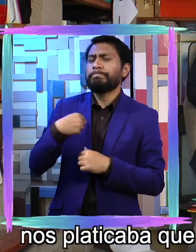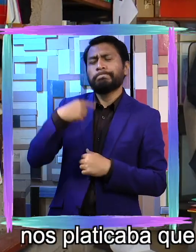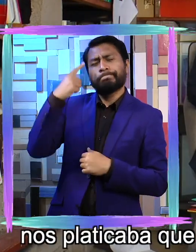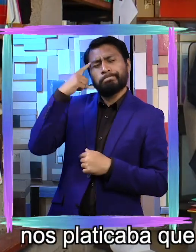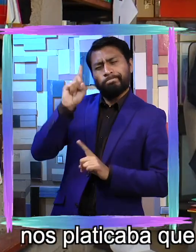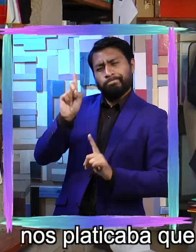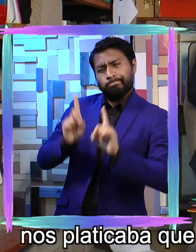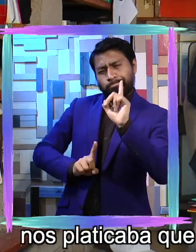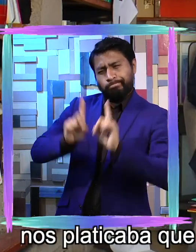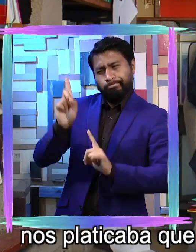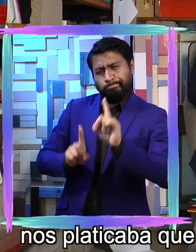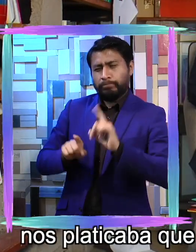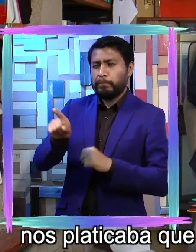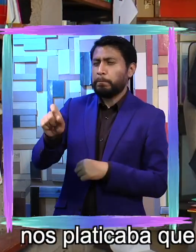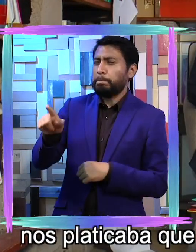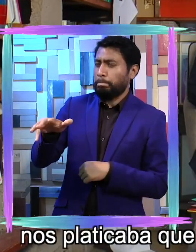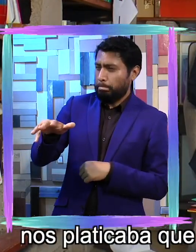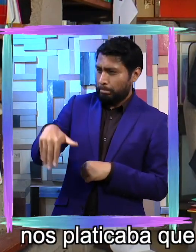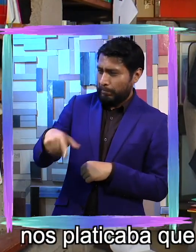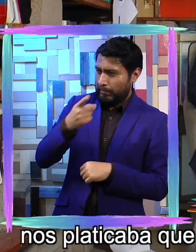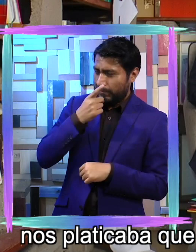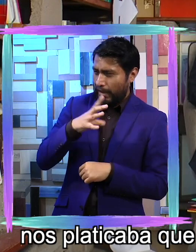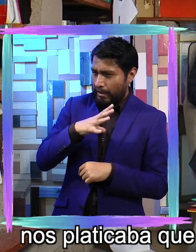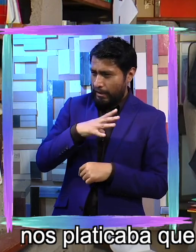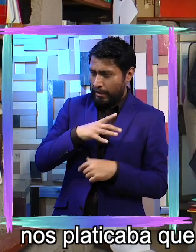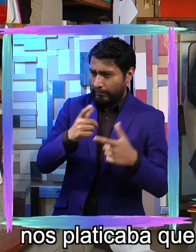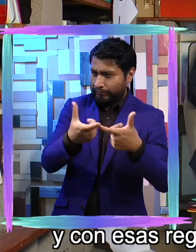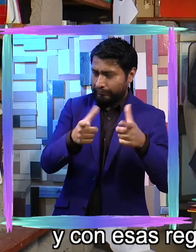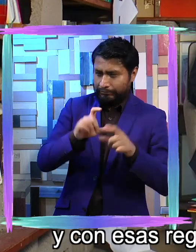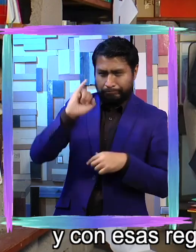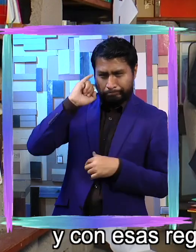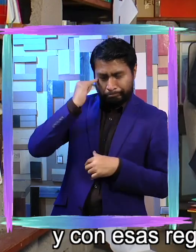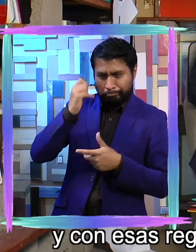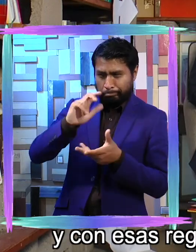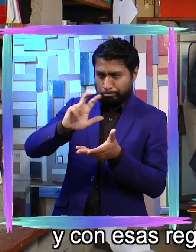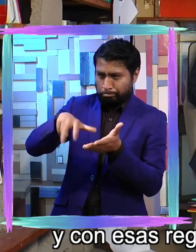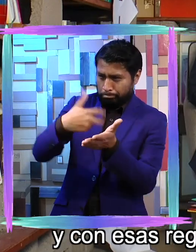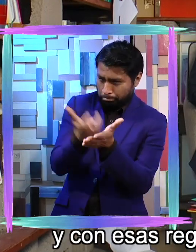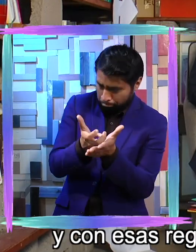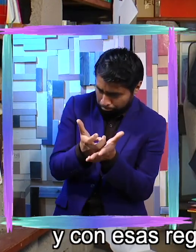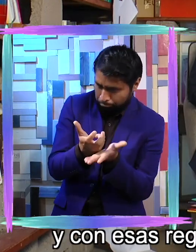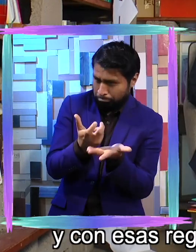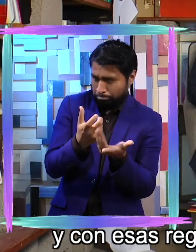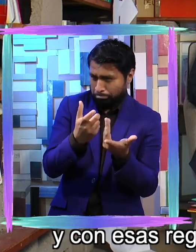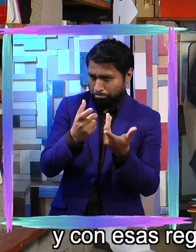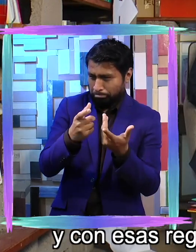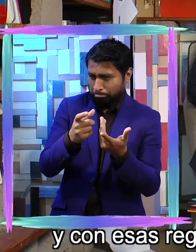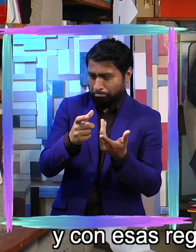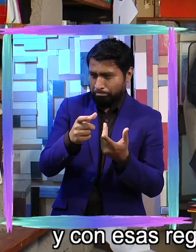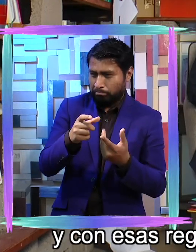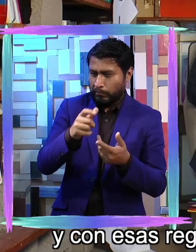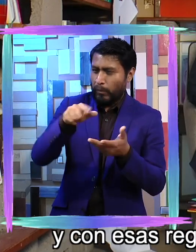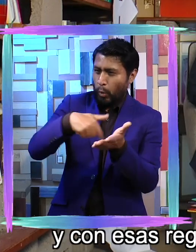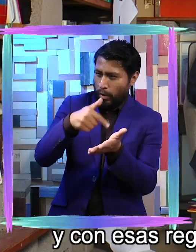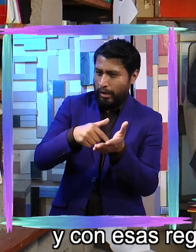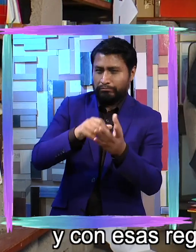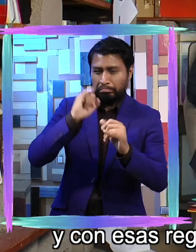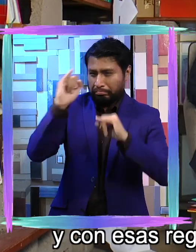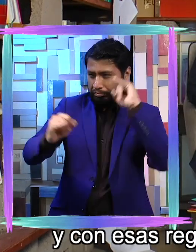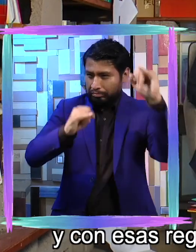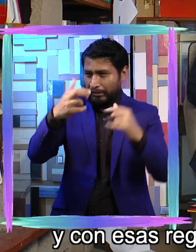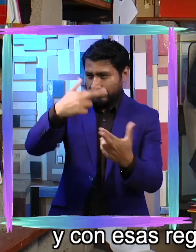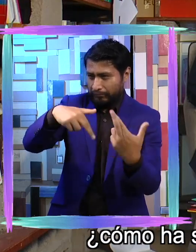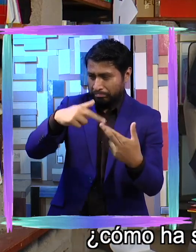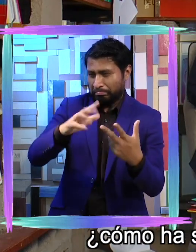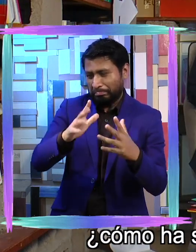usted nos platicaba que también se acercan con los purépechas y con esas regiones un poco alejadas de la